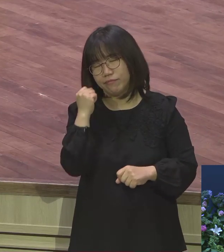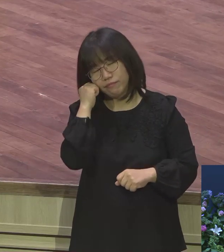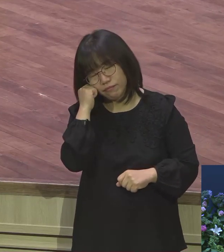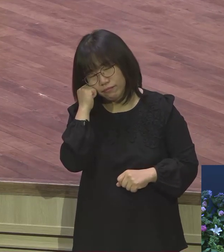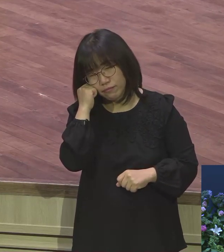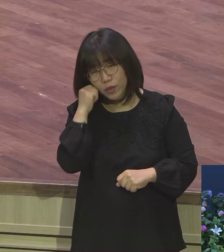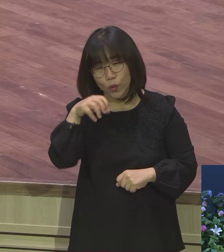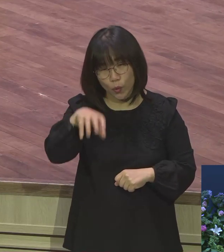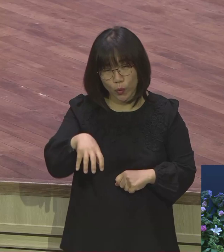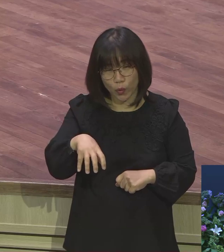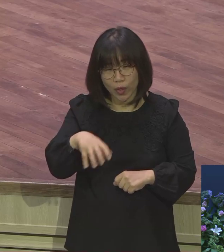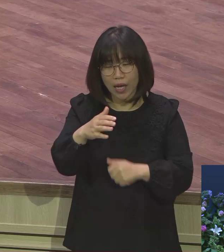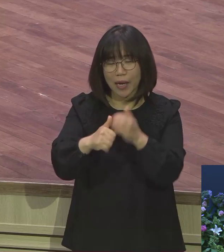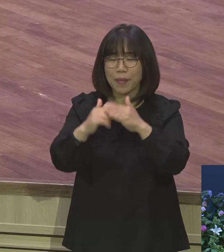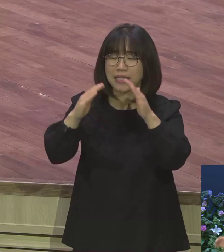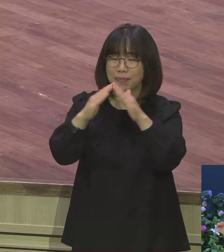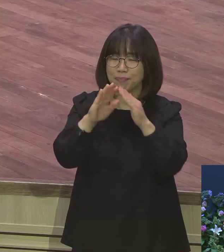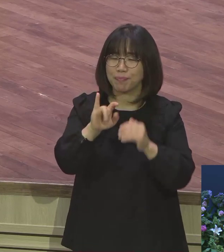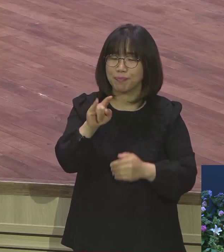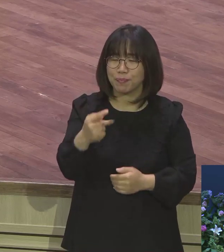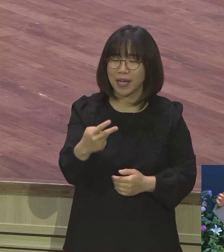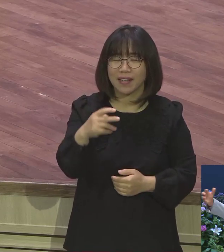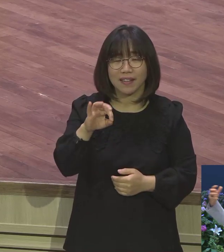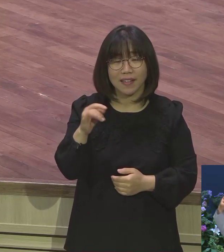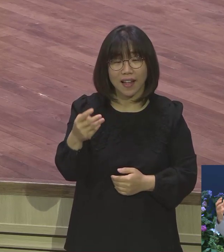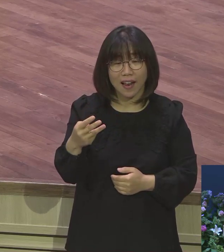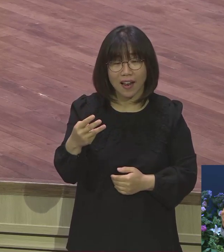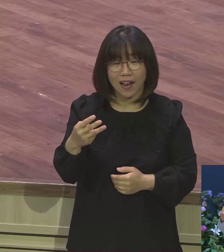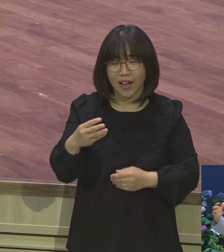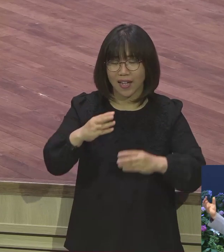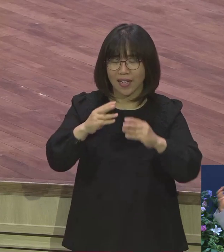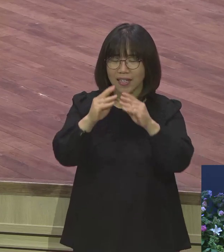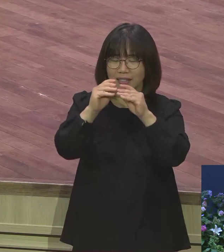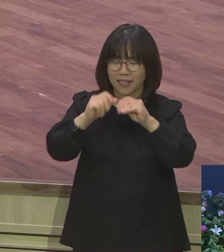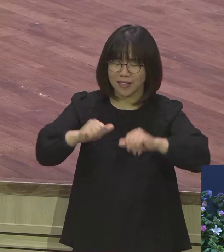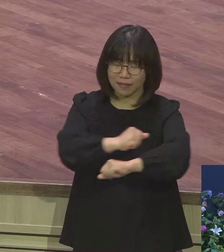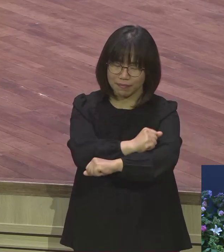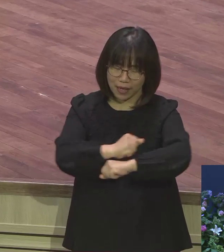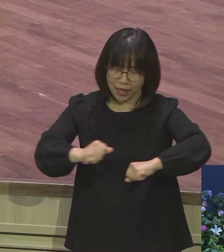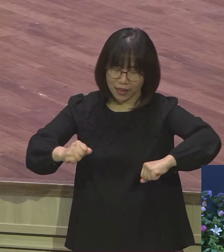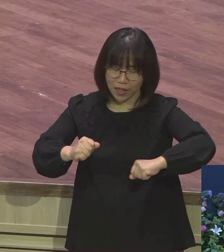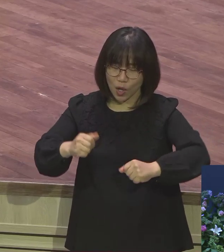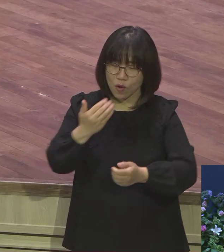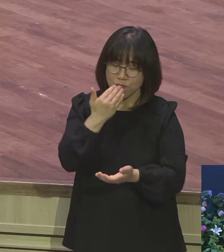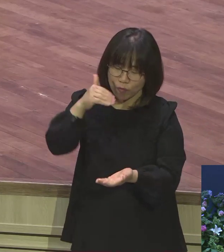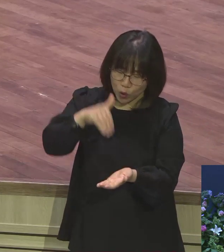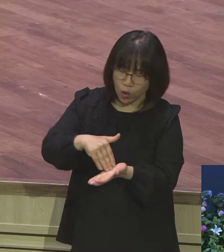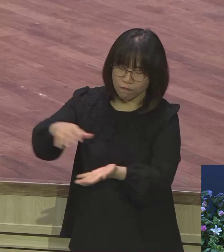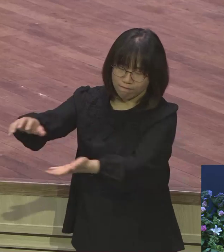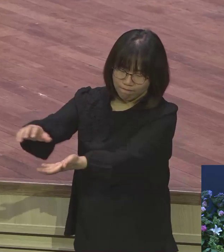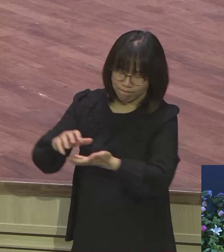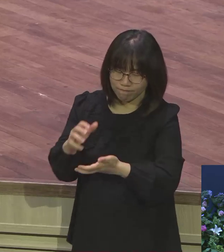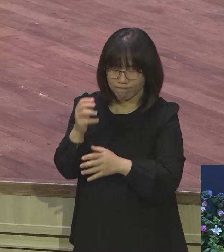쓰러져서 그냥 돌판에서 그냥 돌 하나 베개 삼고 그렇게 자는데